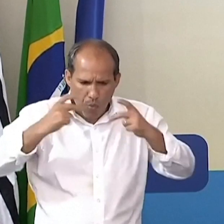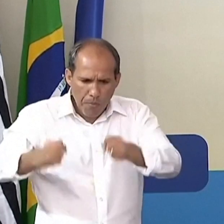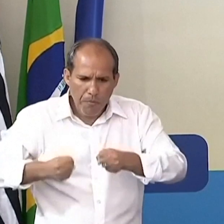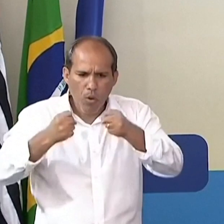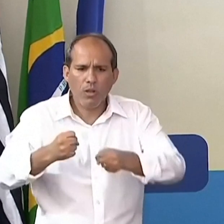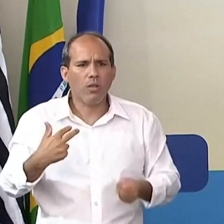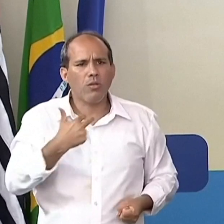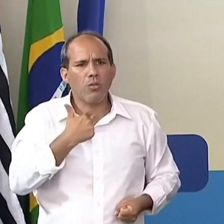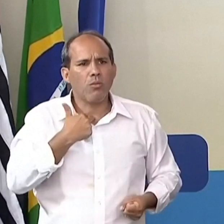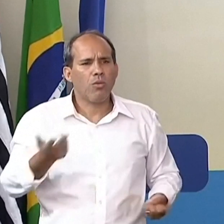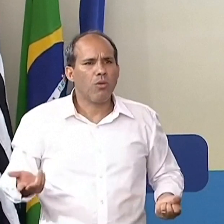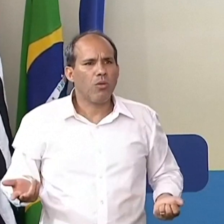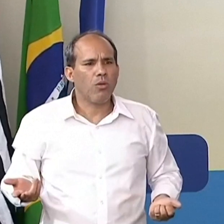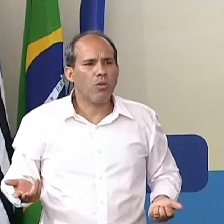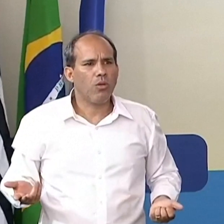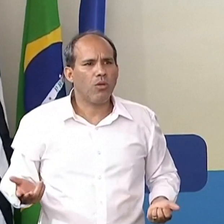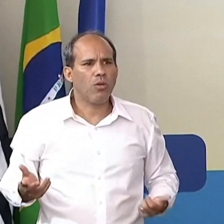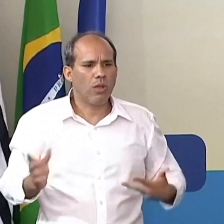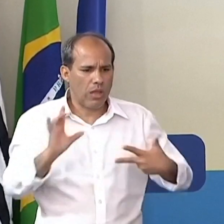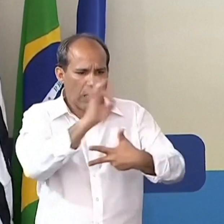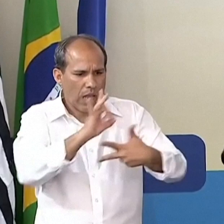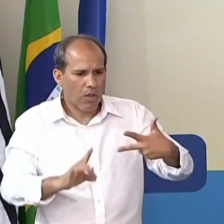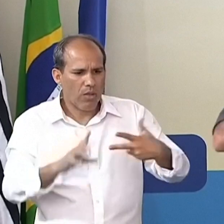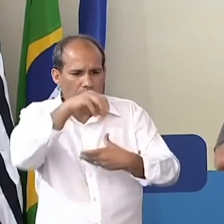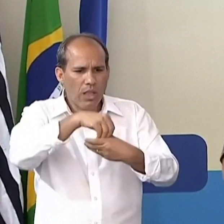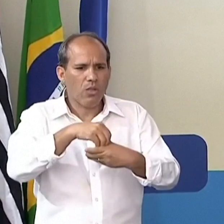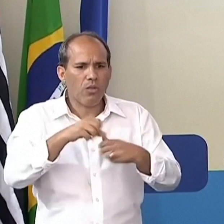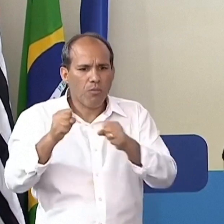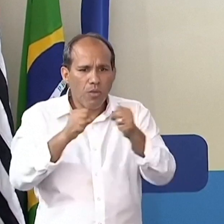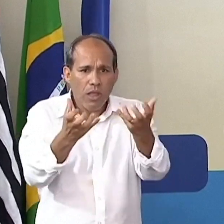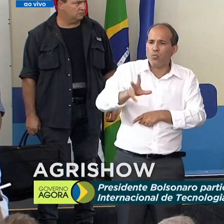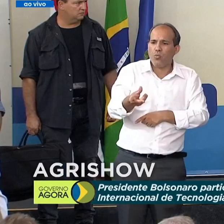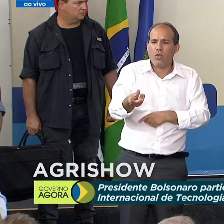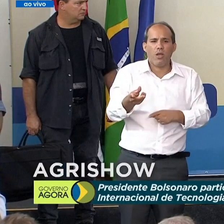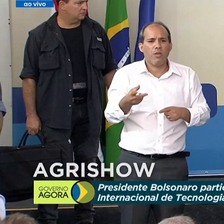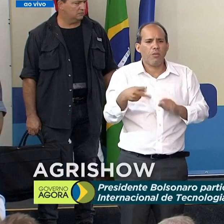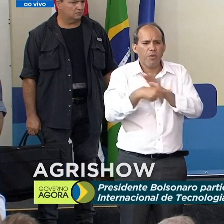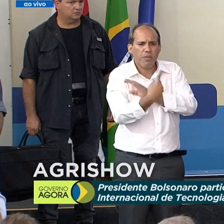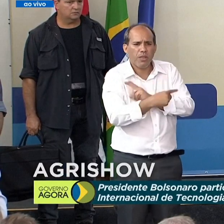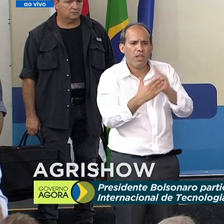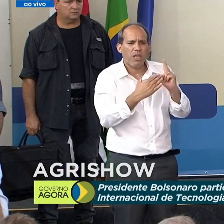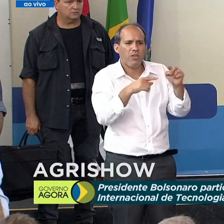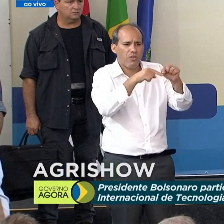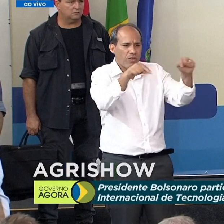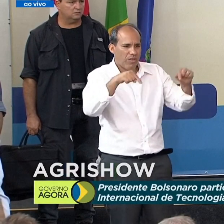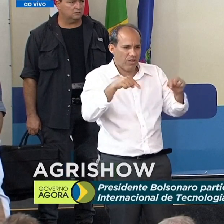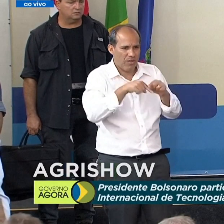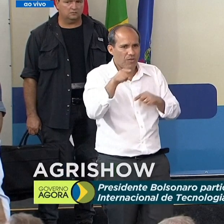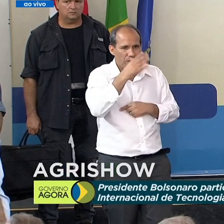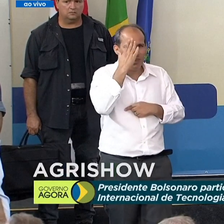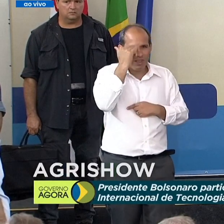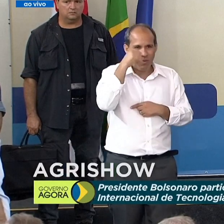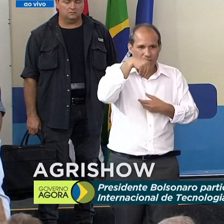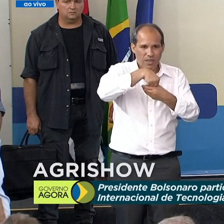direitos dos indígenas sobre territórios pendentes de demarcação, o chamado marco temporal. E vocês sabem também que dentro do Supremo